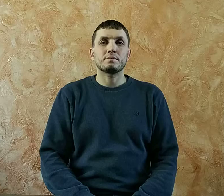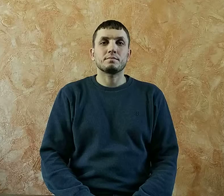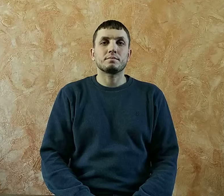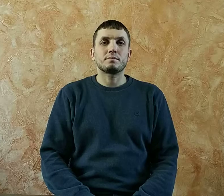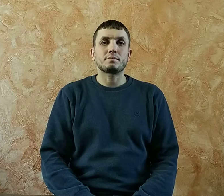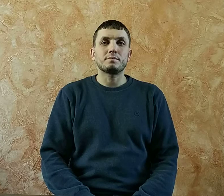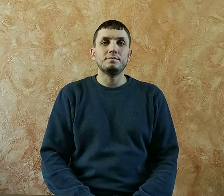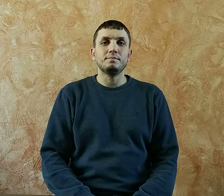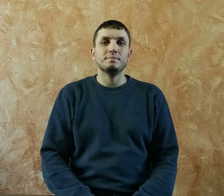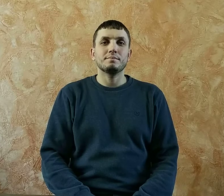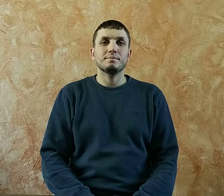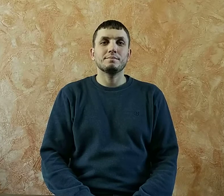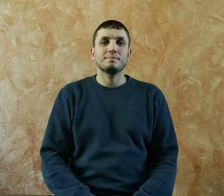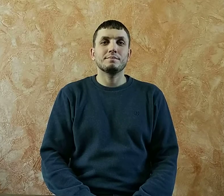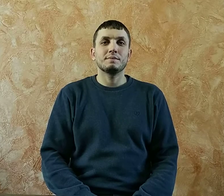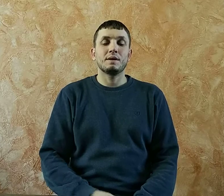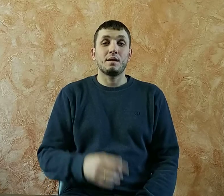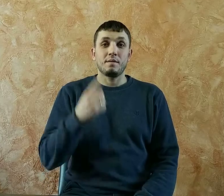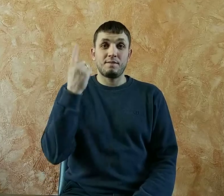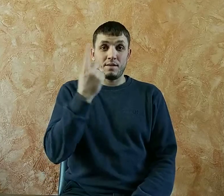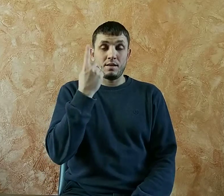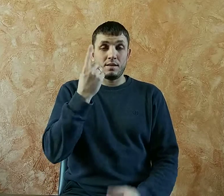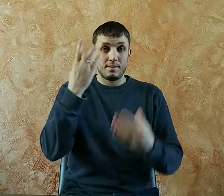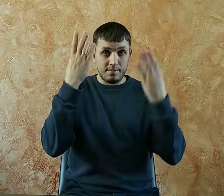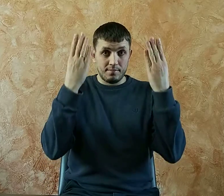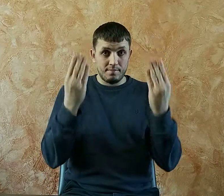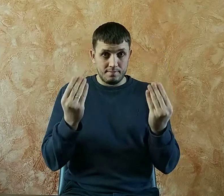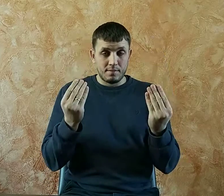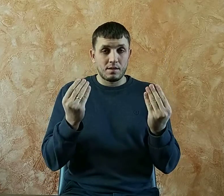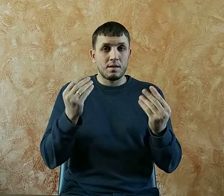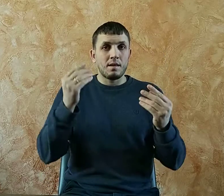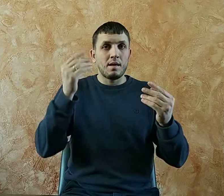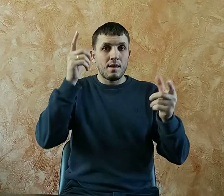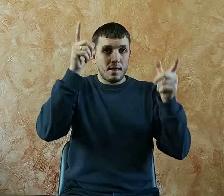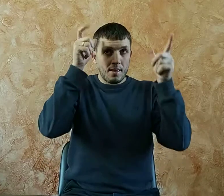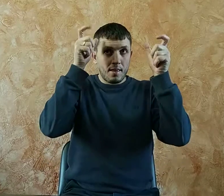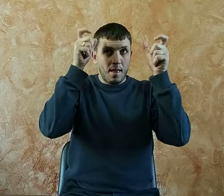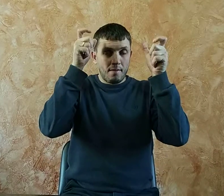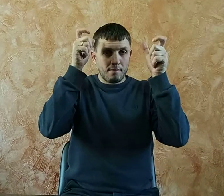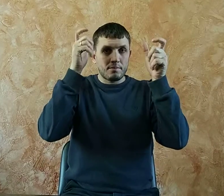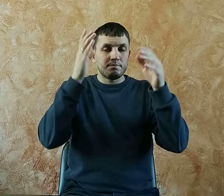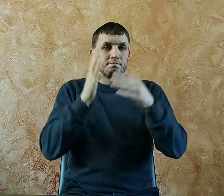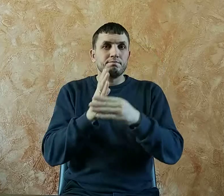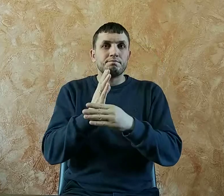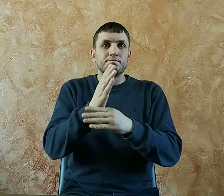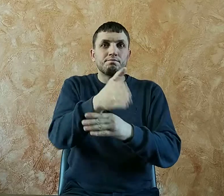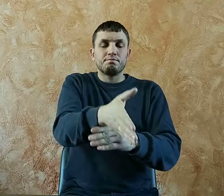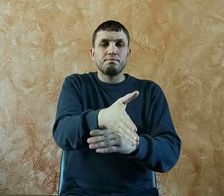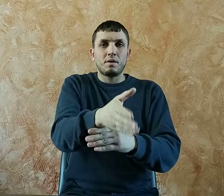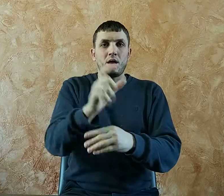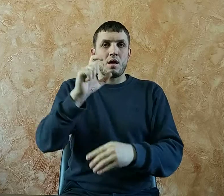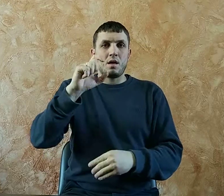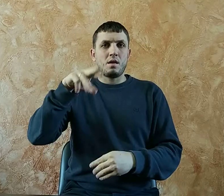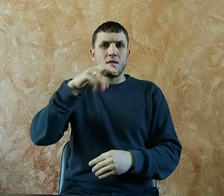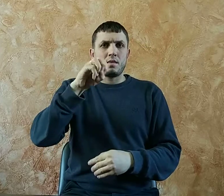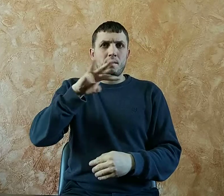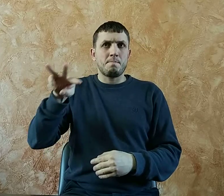В один день дьявол вторгся в Эдем, и Ева,